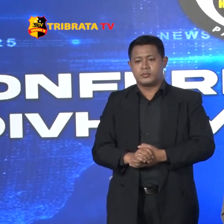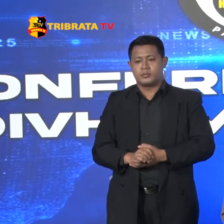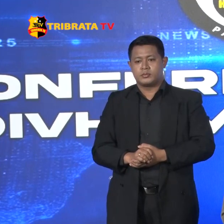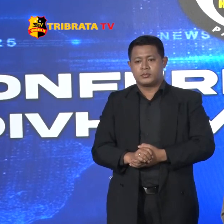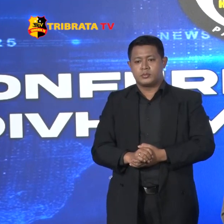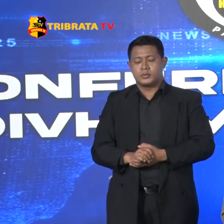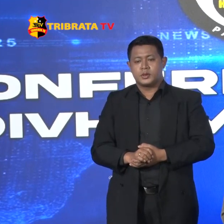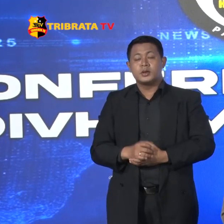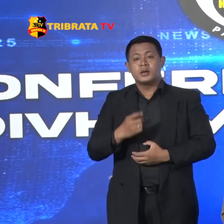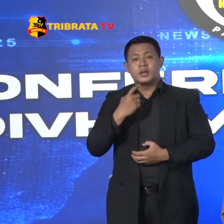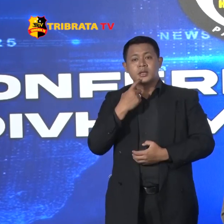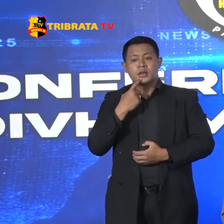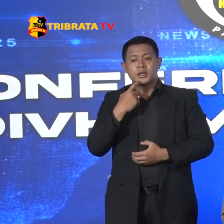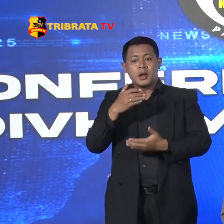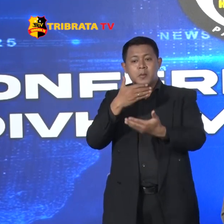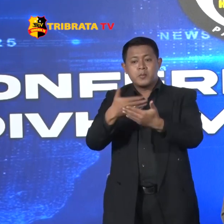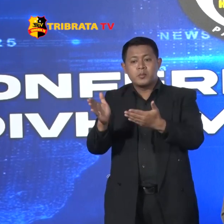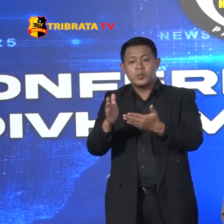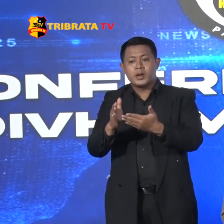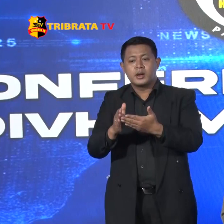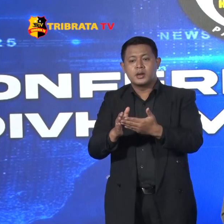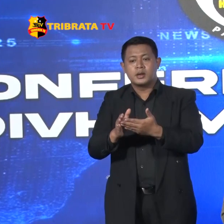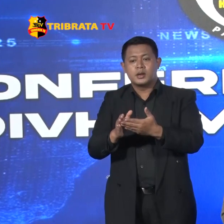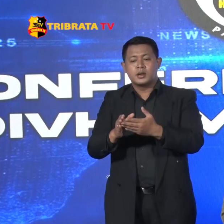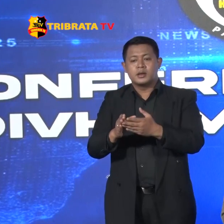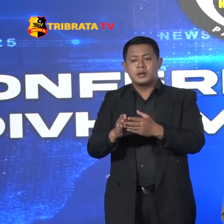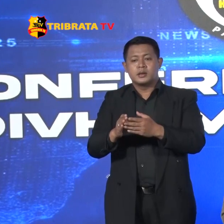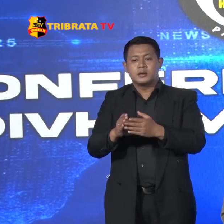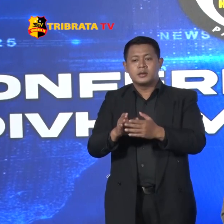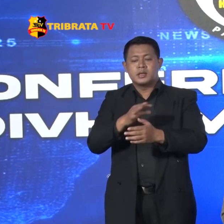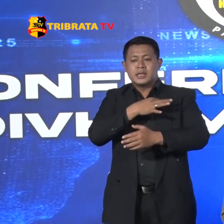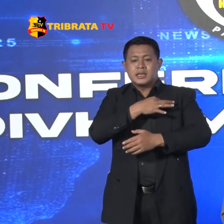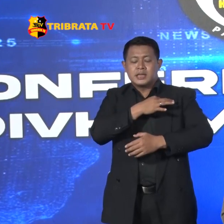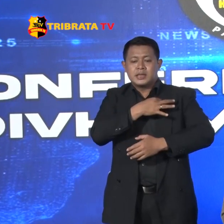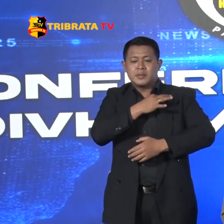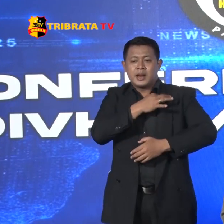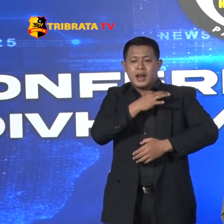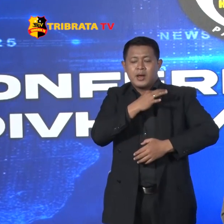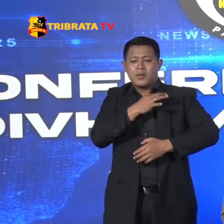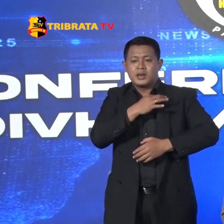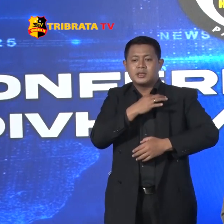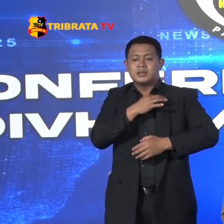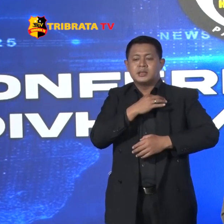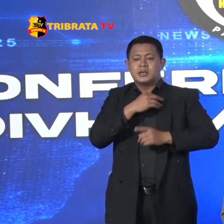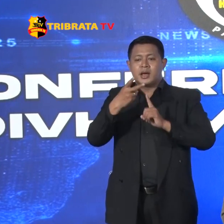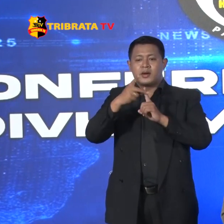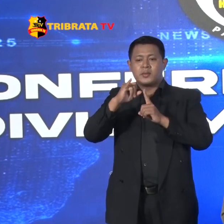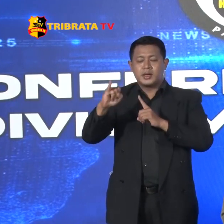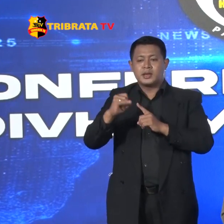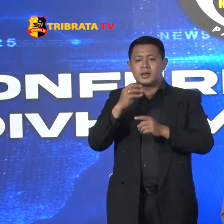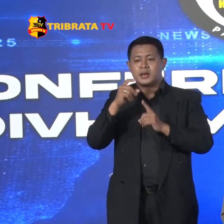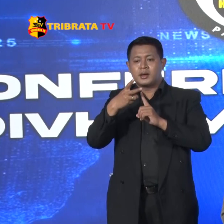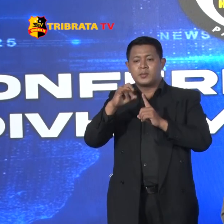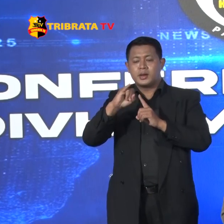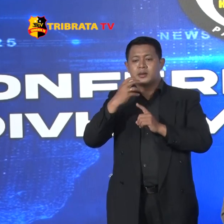Sama Pak Terkait Pemubaran Tim Lewan FPI Yang Membantu Bencara Di Cipitan Melayu Pak Itu kan Kata FPI